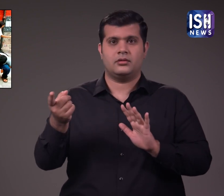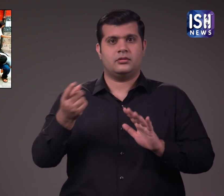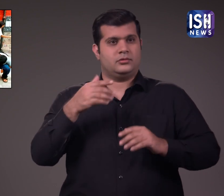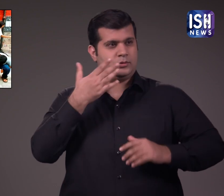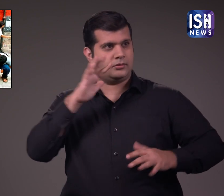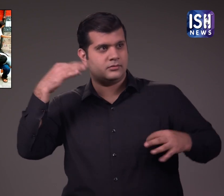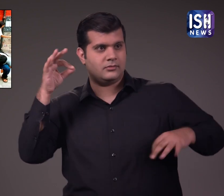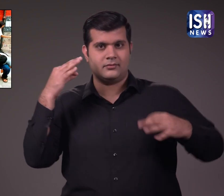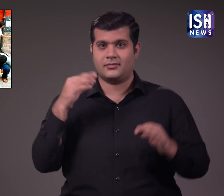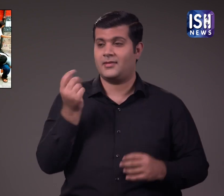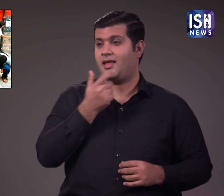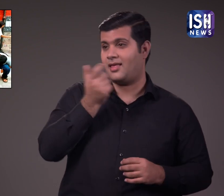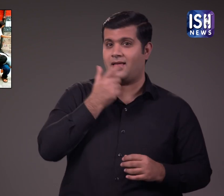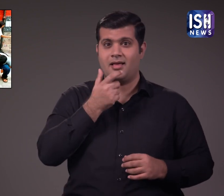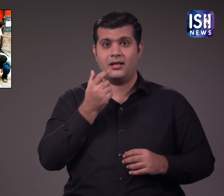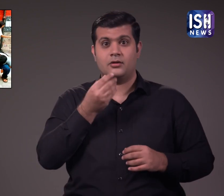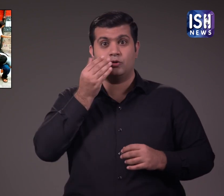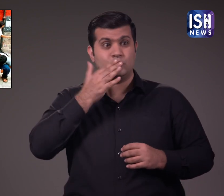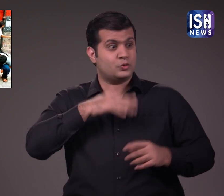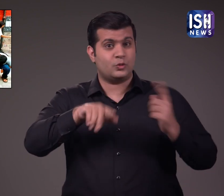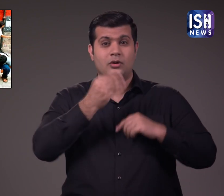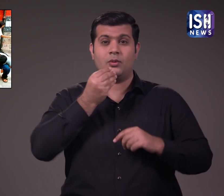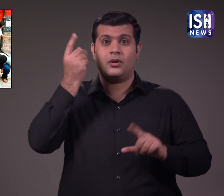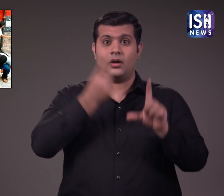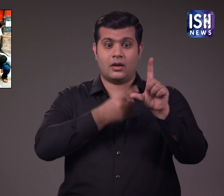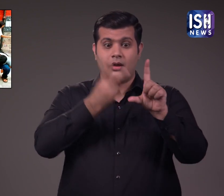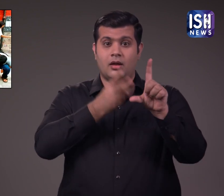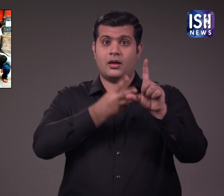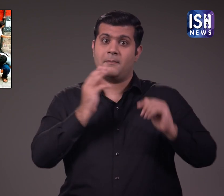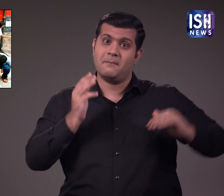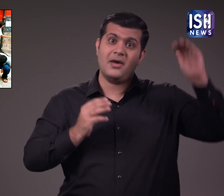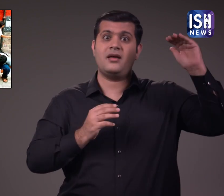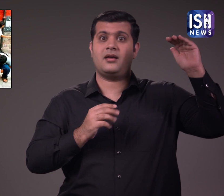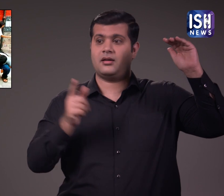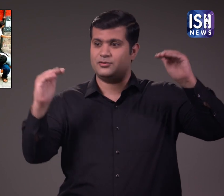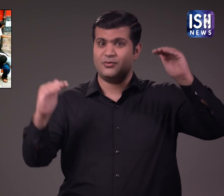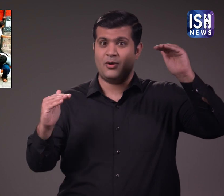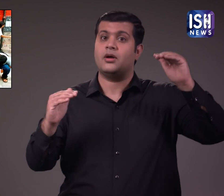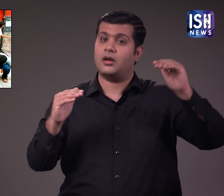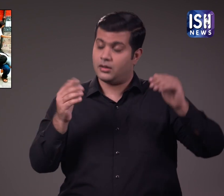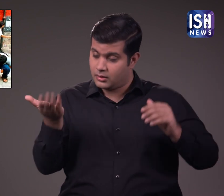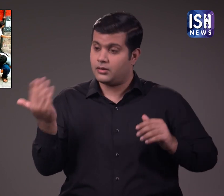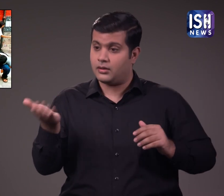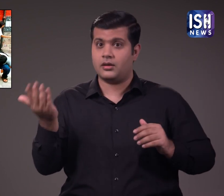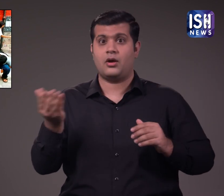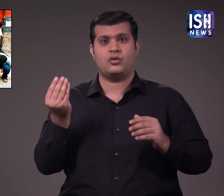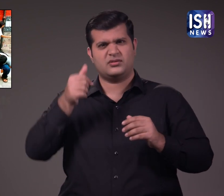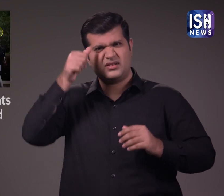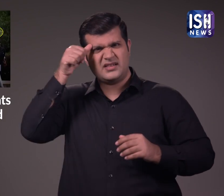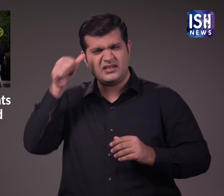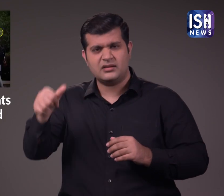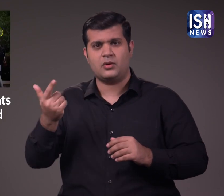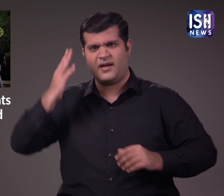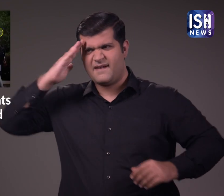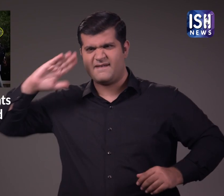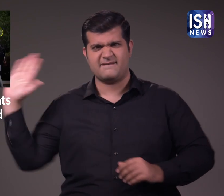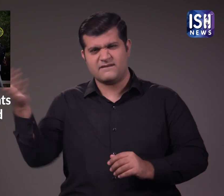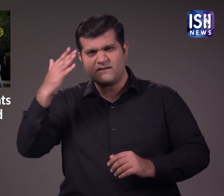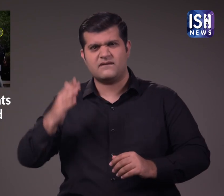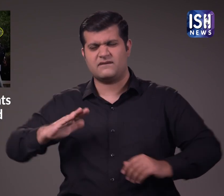करवाई जाती है सीनियर छात्रों द्वारा उन्हें प्रतादित किया जाता है गाली दी जाती है अपमानत किया